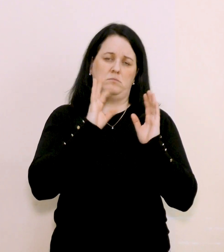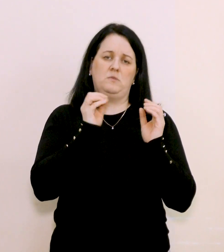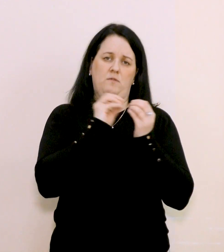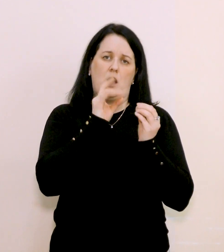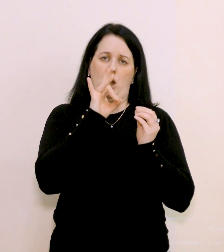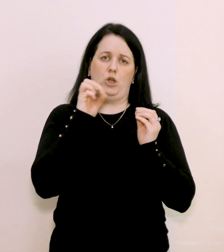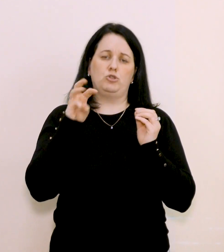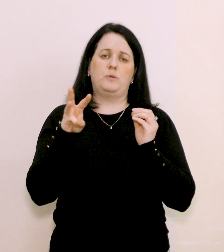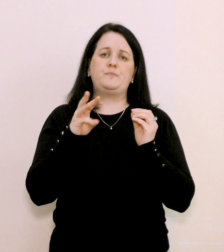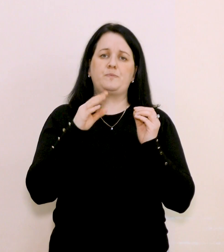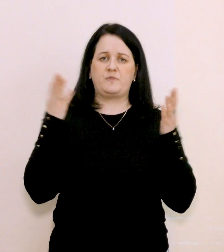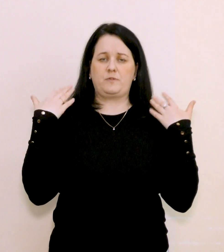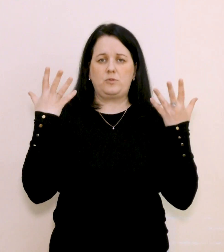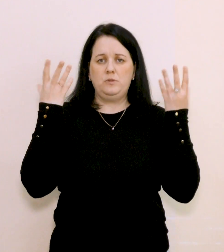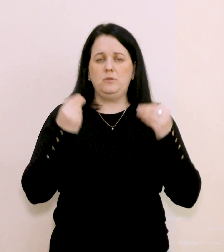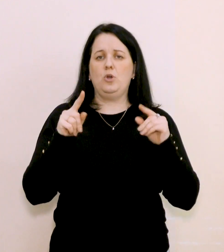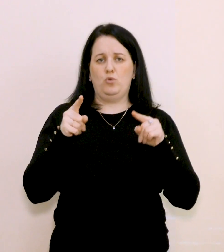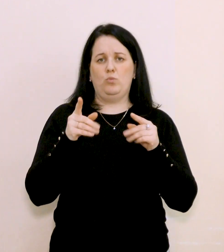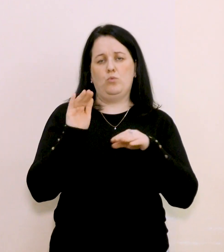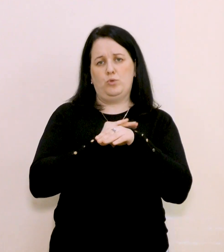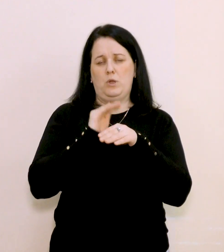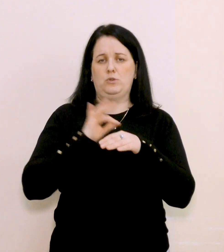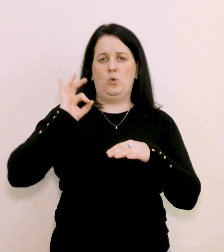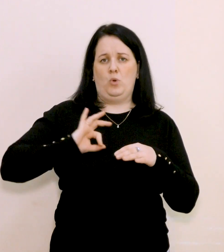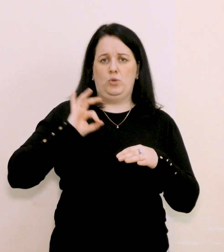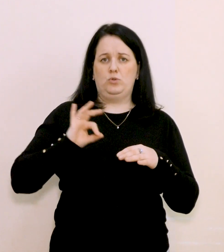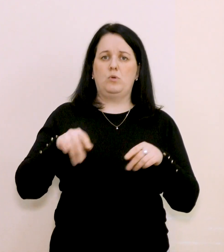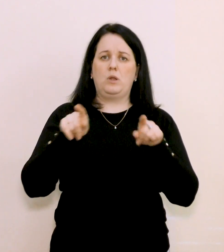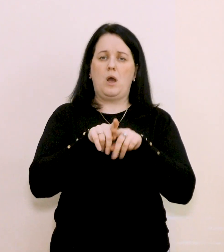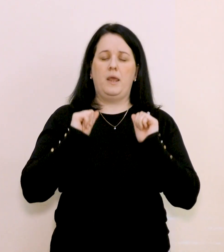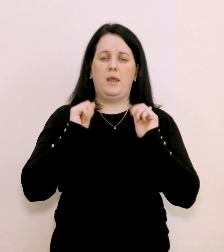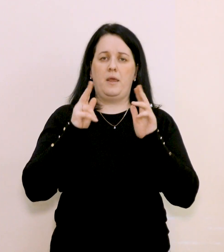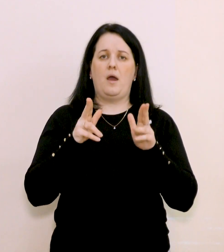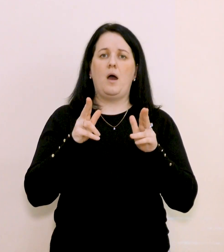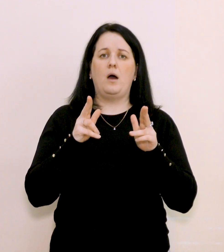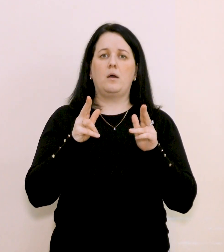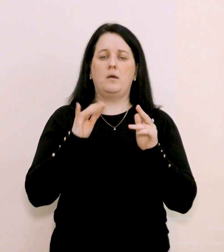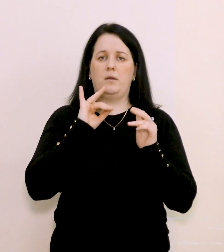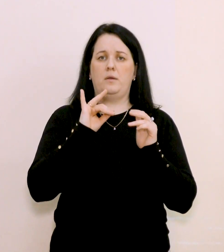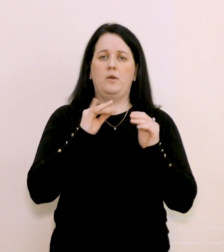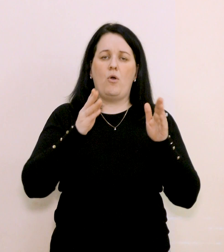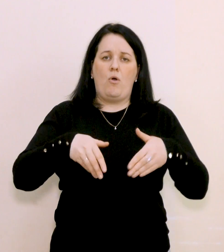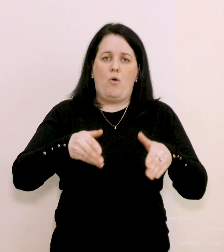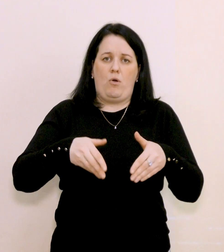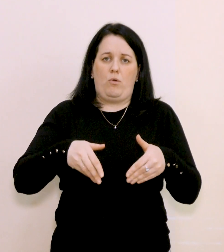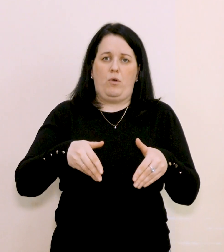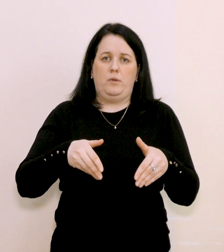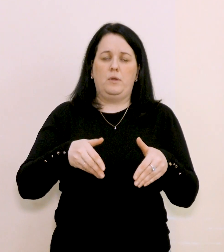режимі вихідного дня. Тому, будь ласка, користуйтесь, так само, як і городні наші